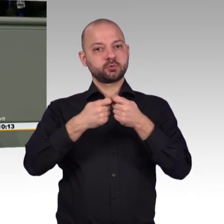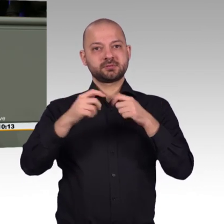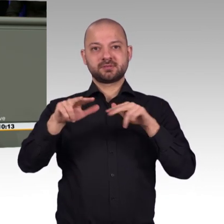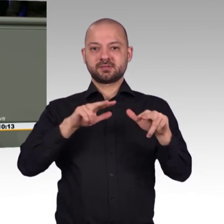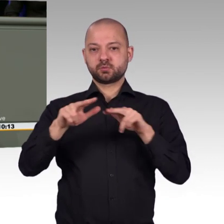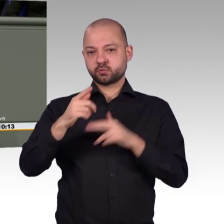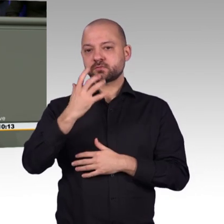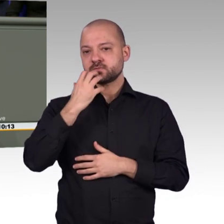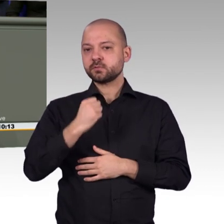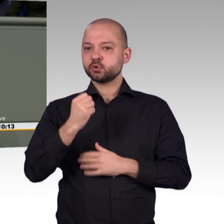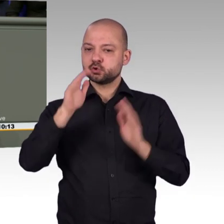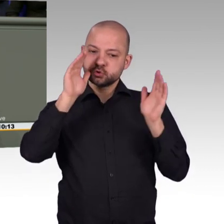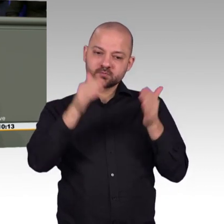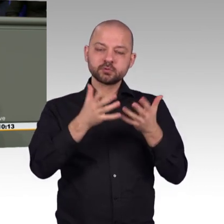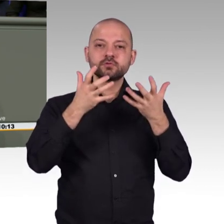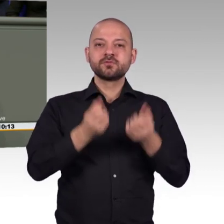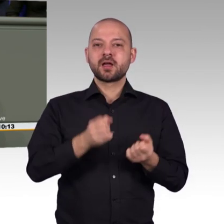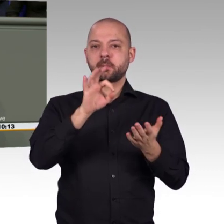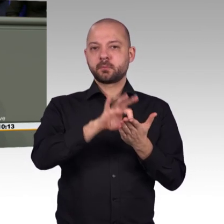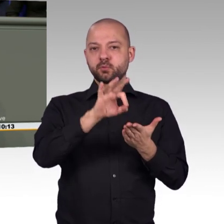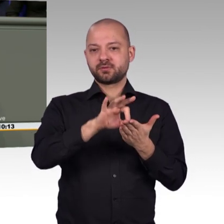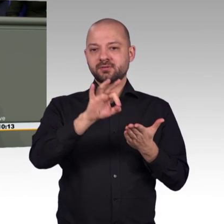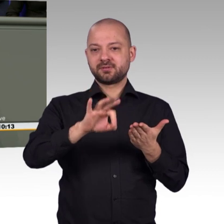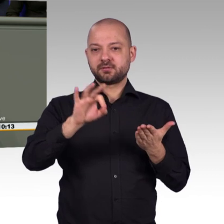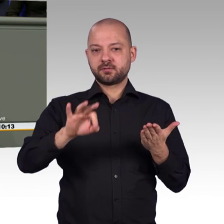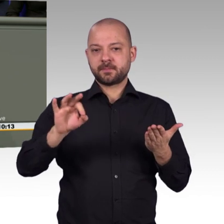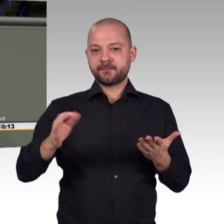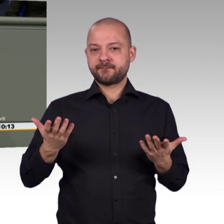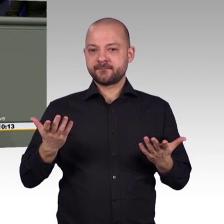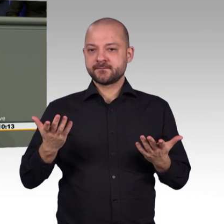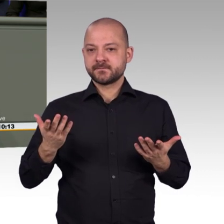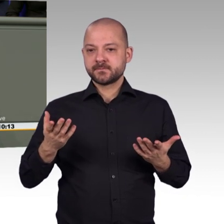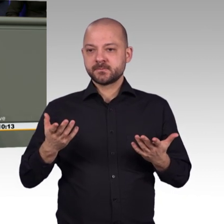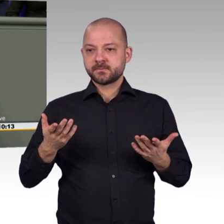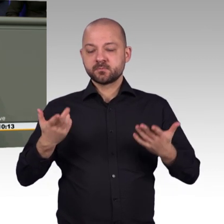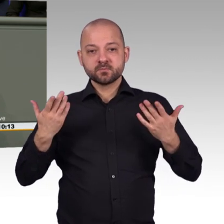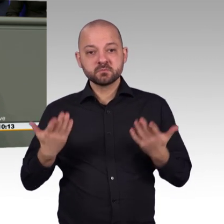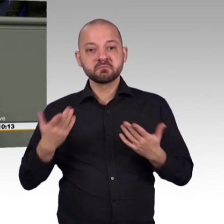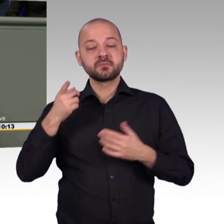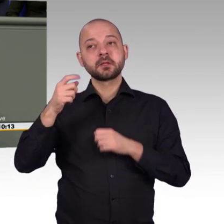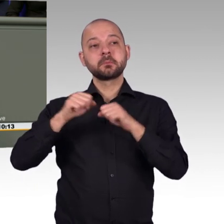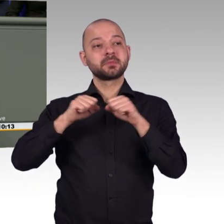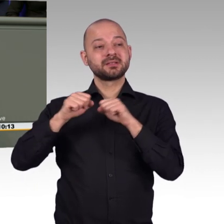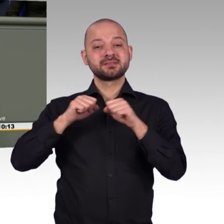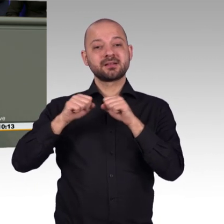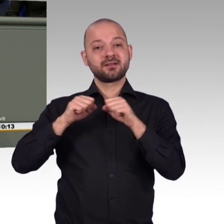verbundenen Prozesse denkt. Jedes Ministerium sollte digitalpolitische Maßnahmen umsetzen. Und es sollen